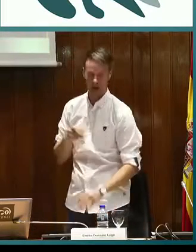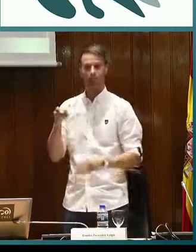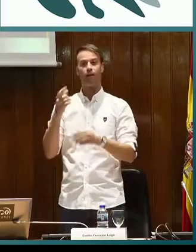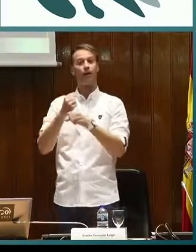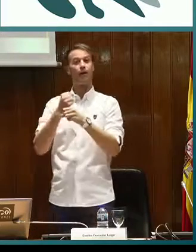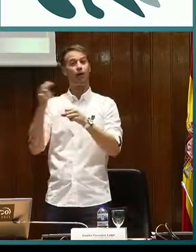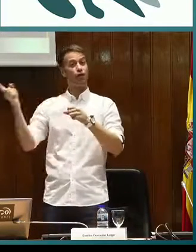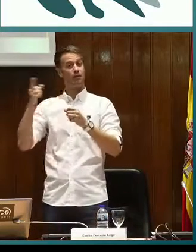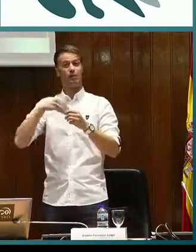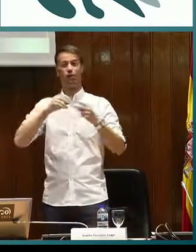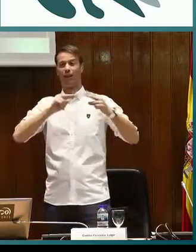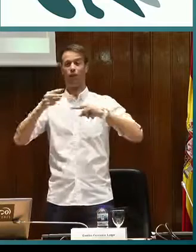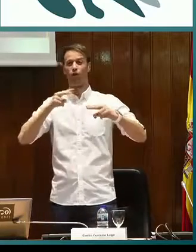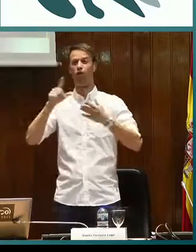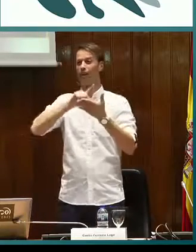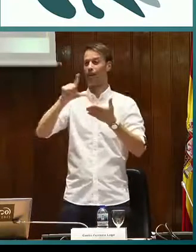resultado creo que está a la vista.